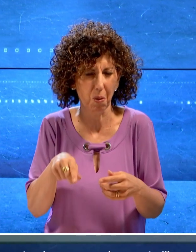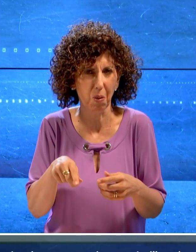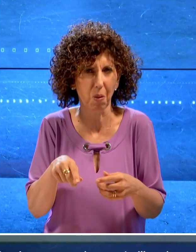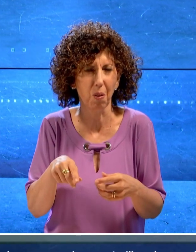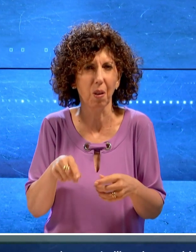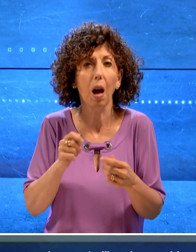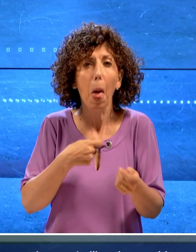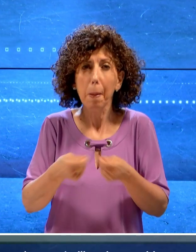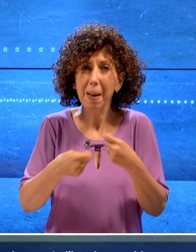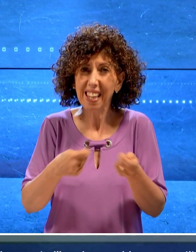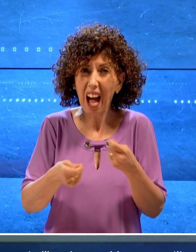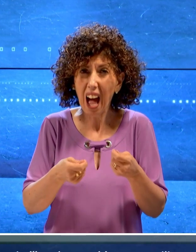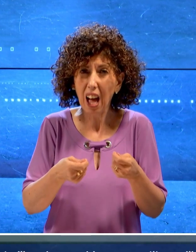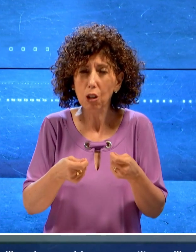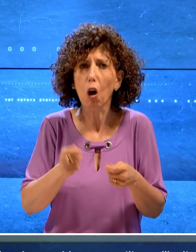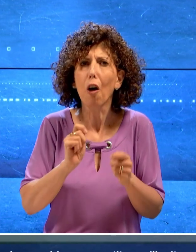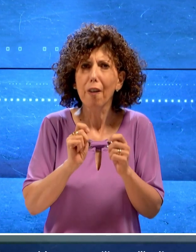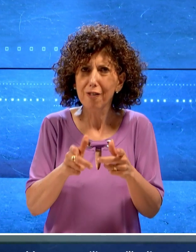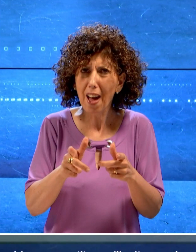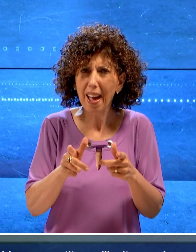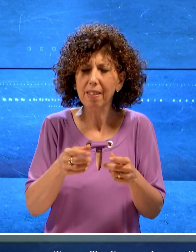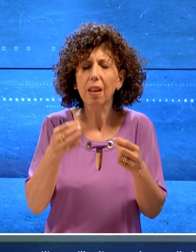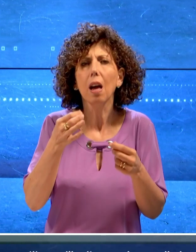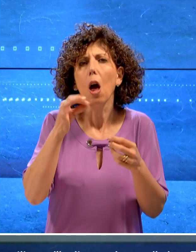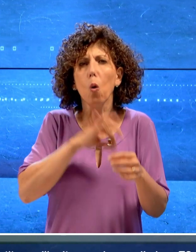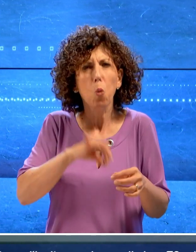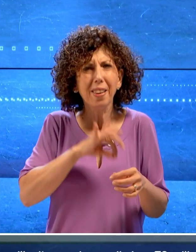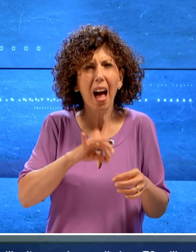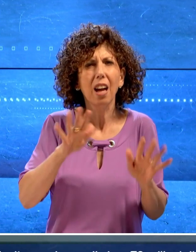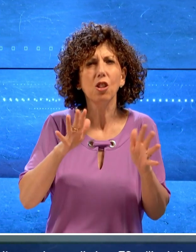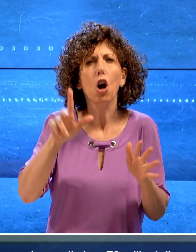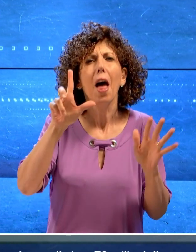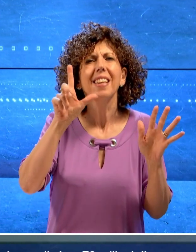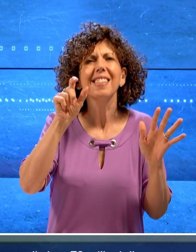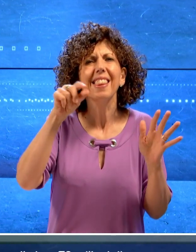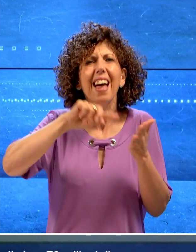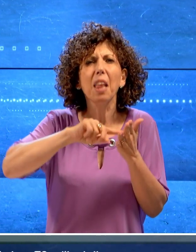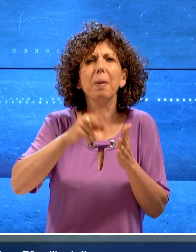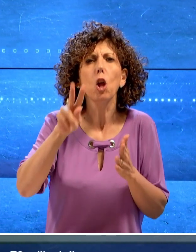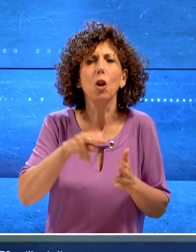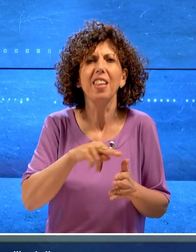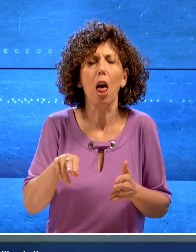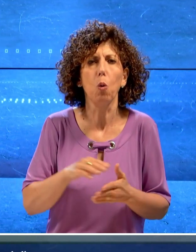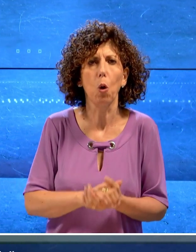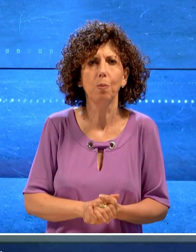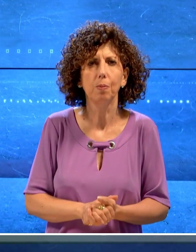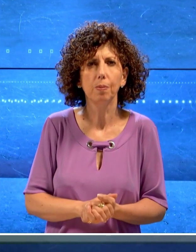immessa sul mercato avrebbe consentito un guadagno di circa 70 milioni di euro